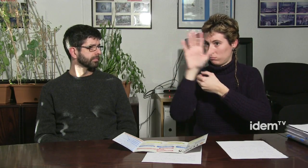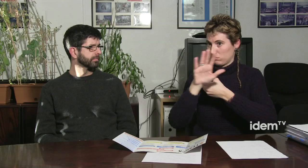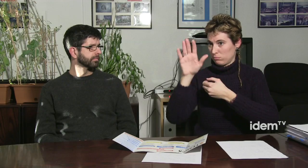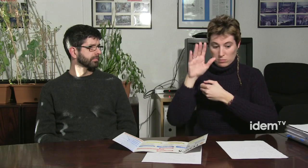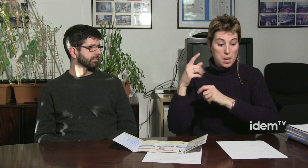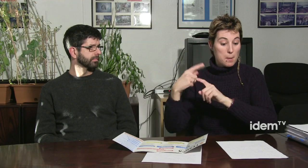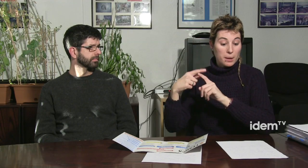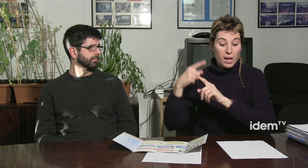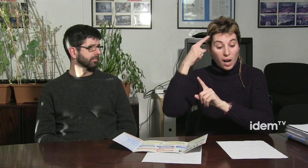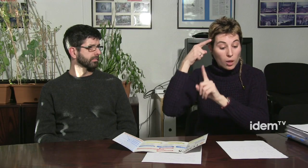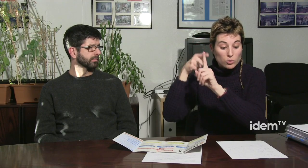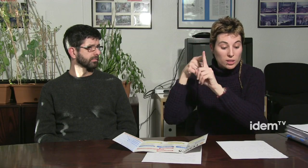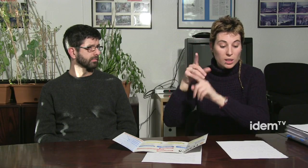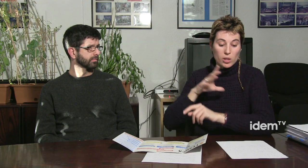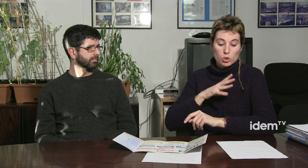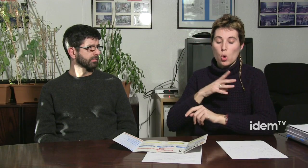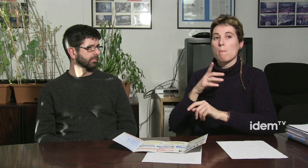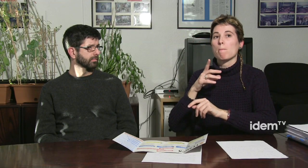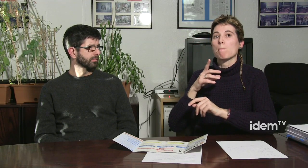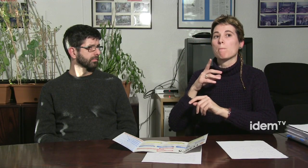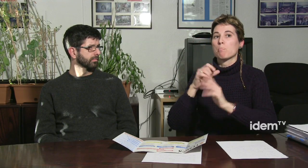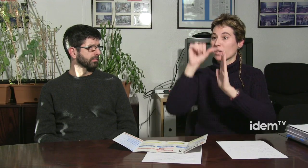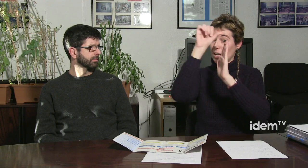ja es crea una associació, doncs, acudeixen aquí.